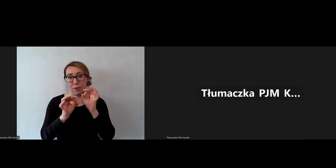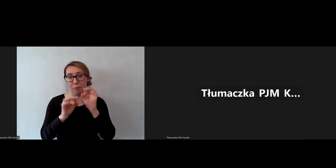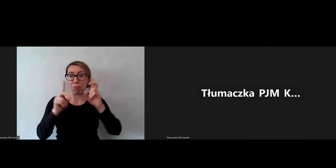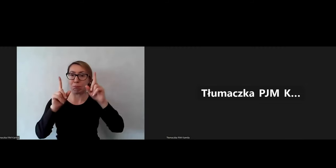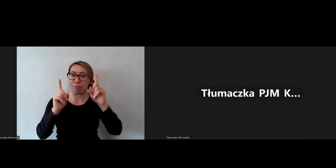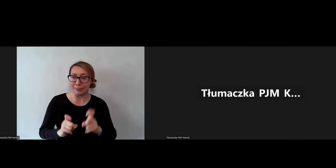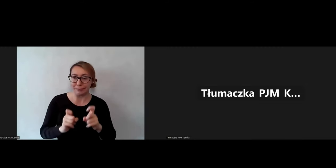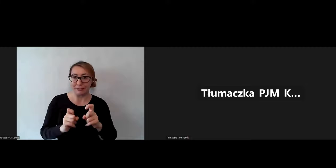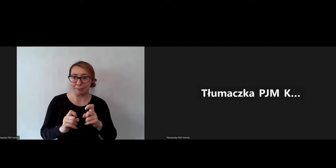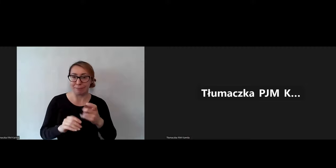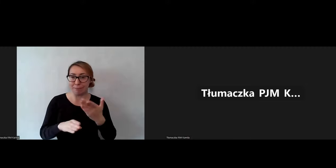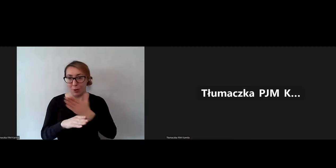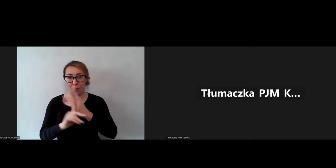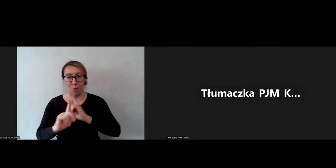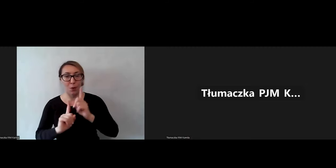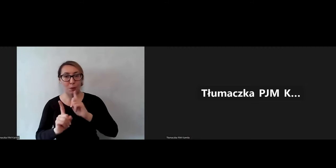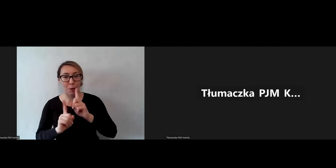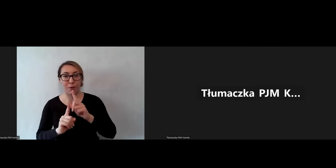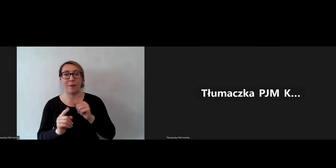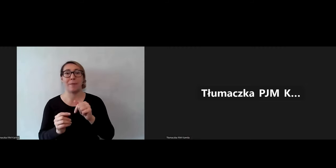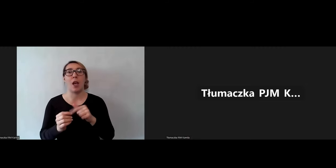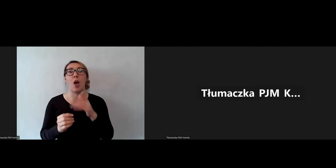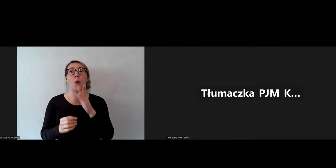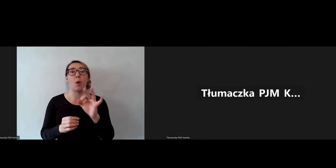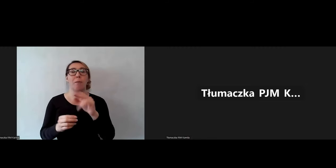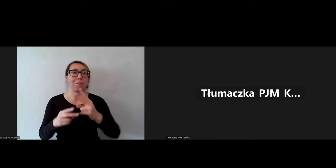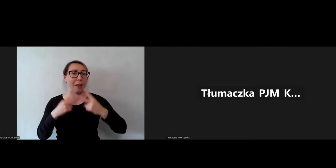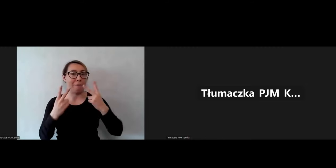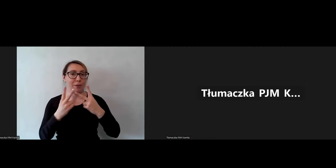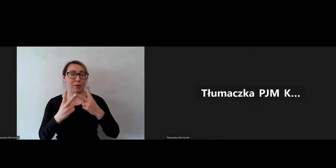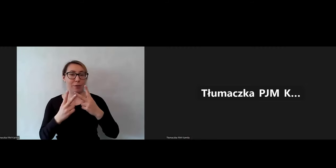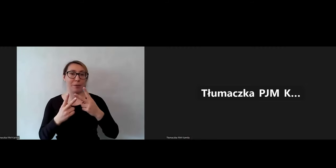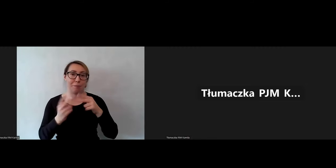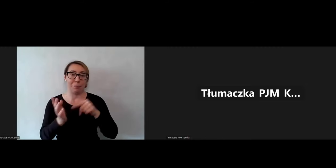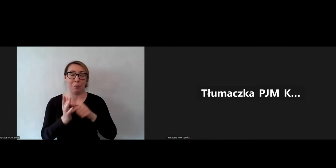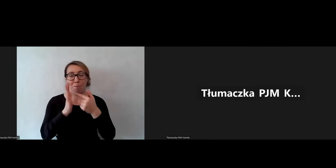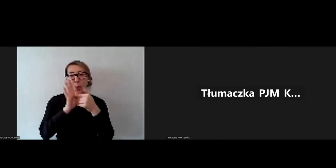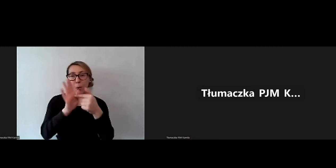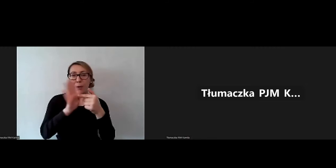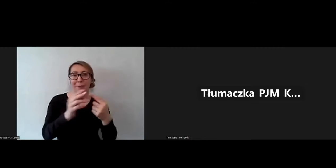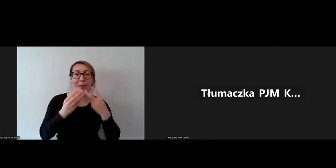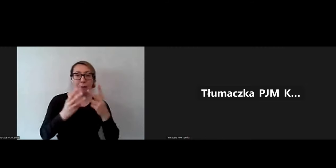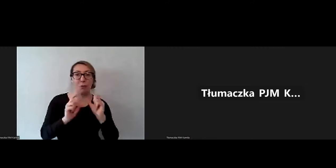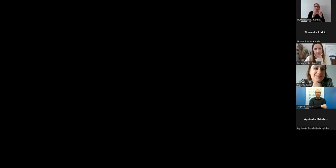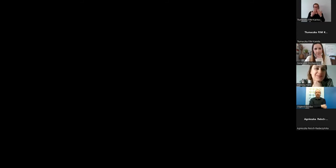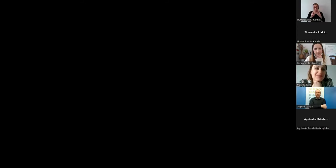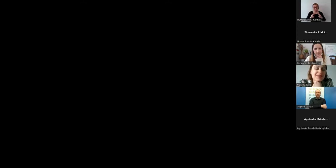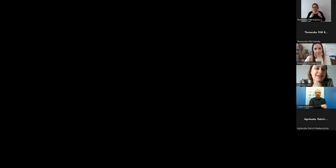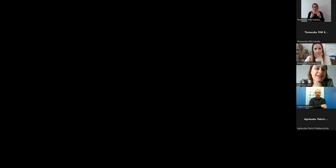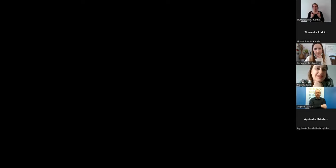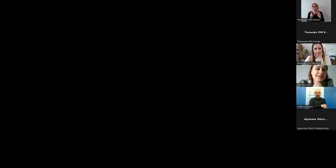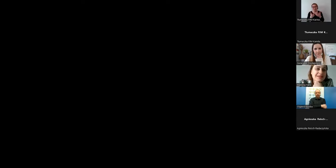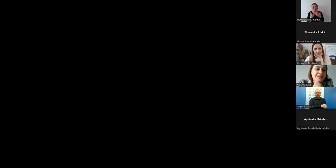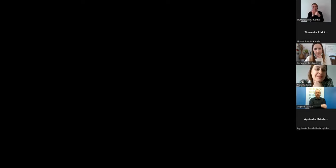rozmawiać, bo tam są najważniejsze rzeczy, bardzo dobrze zaakcentowane, które chcieliśmy dzisiaj Państwu przekazać.